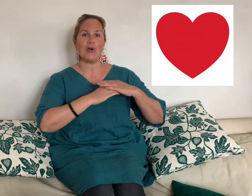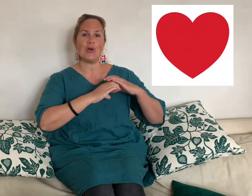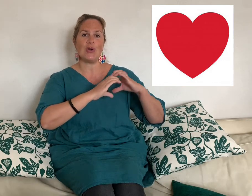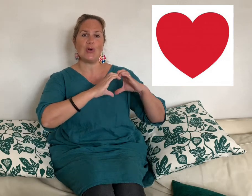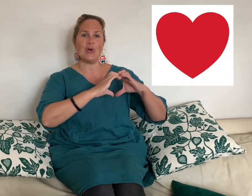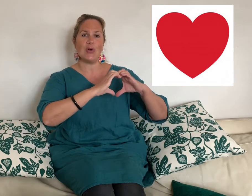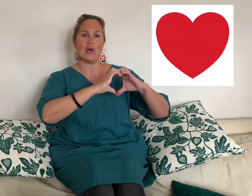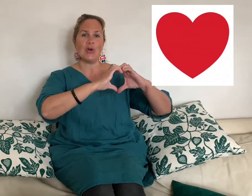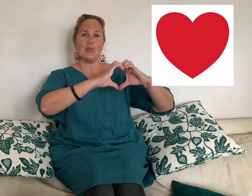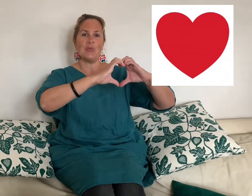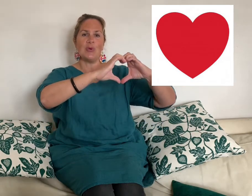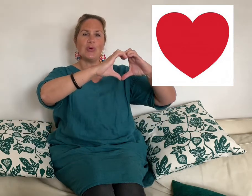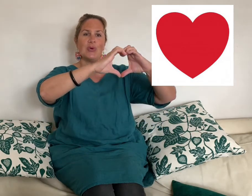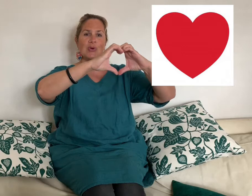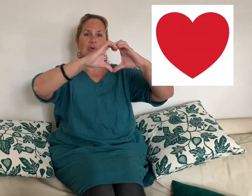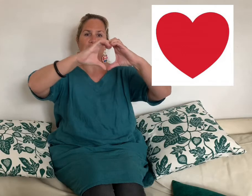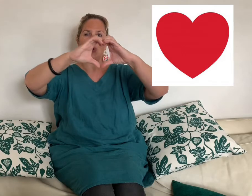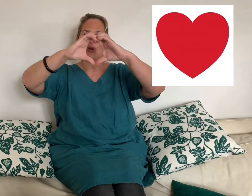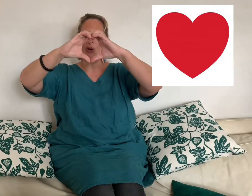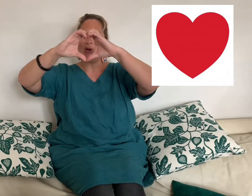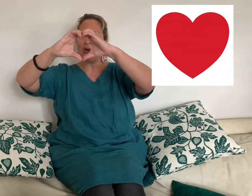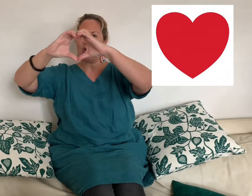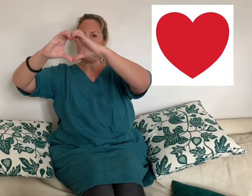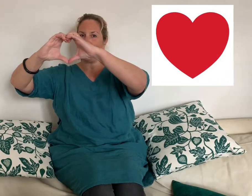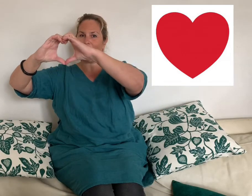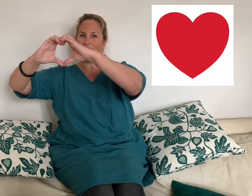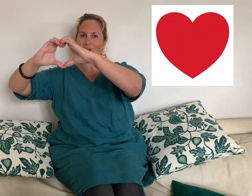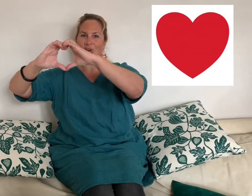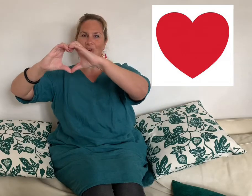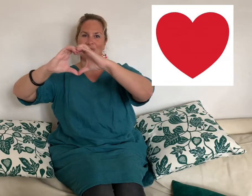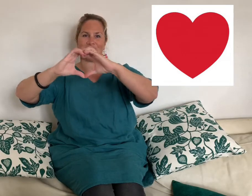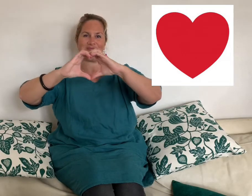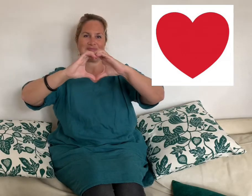le bonheur Tadam Tadam Tadam Tadam